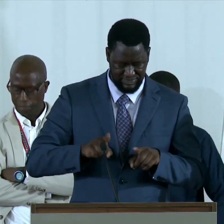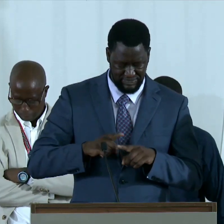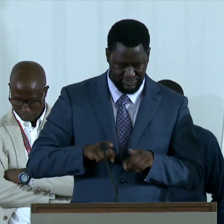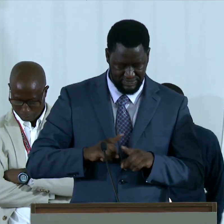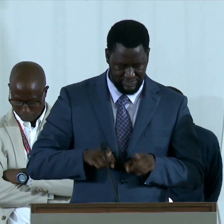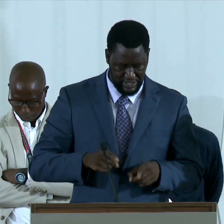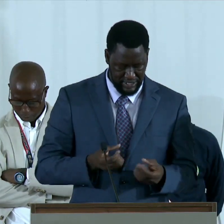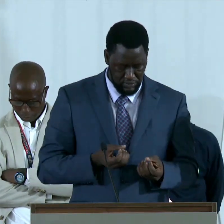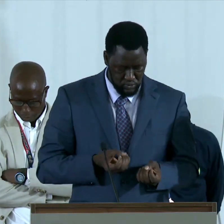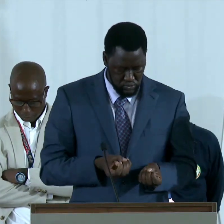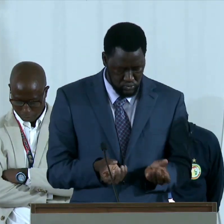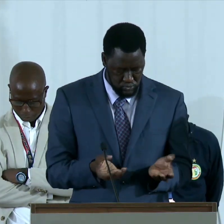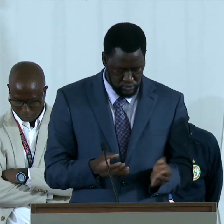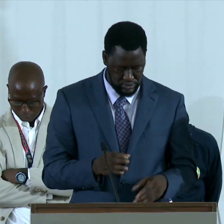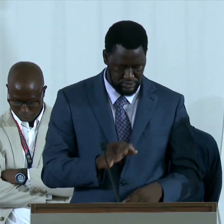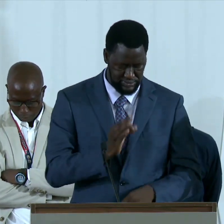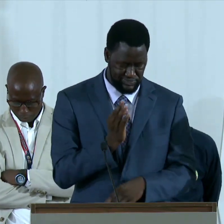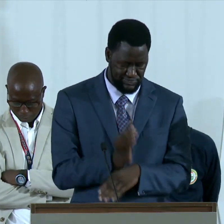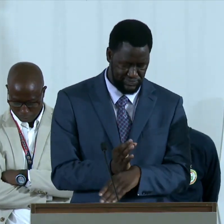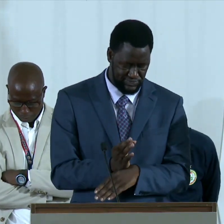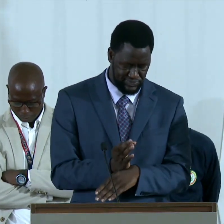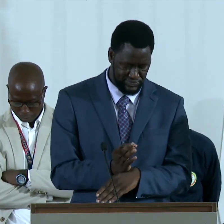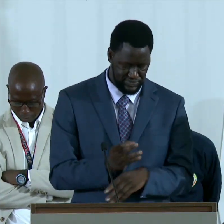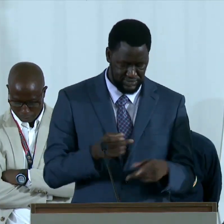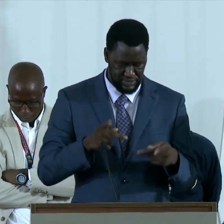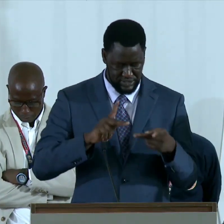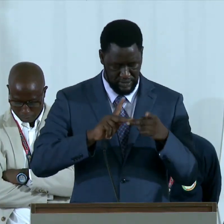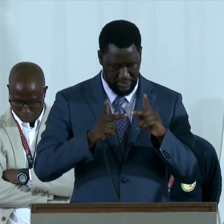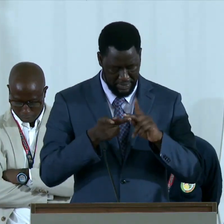les différents services de la fonction publique,